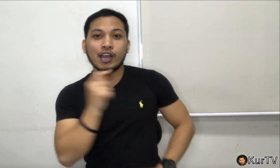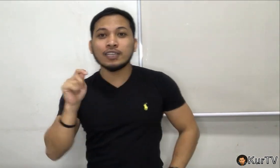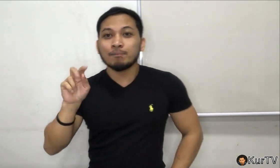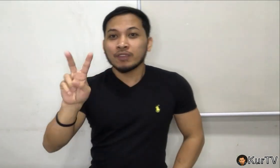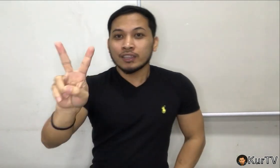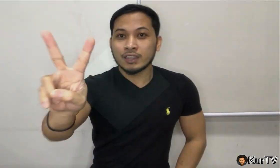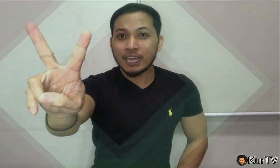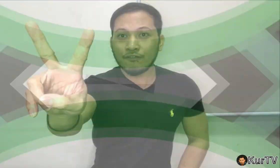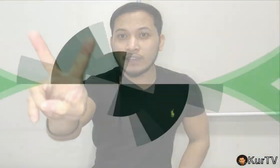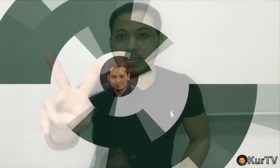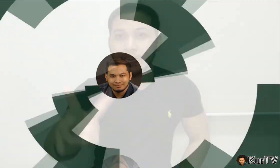CURTV!